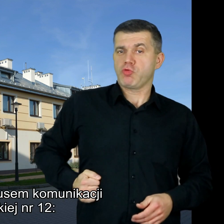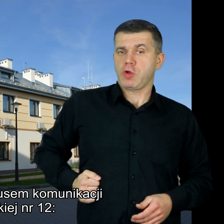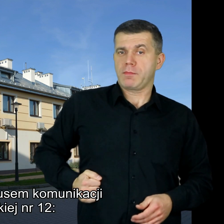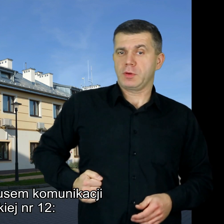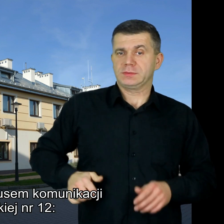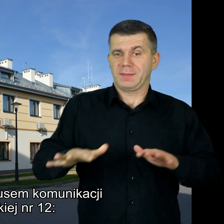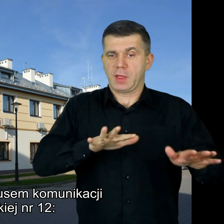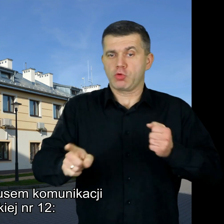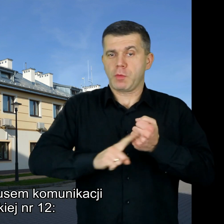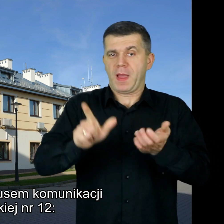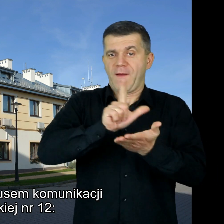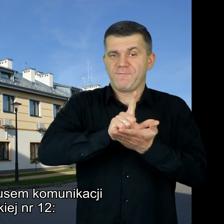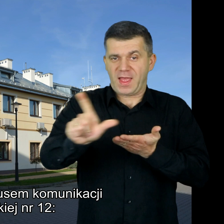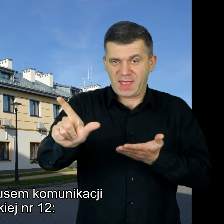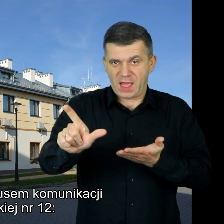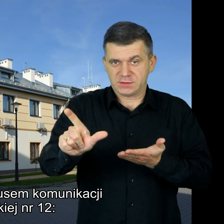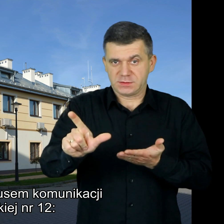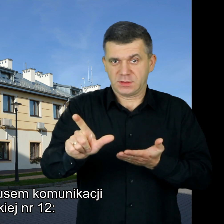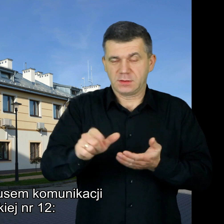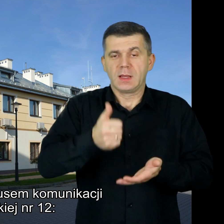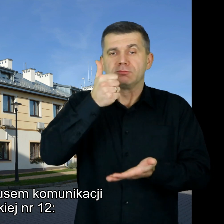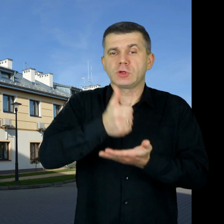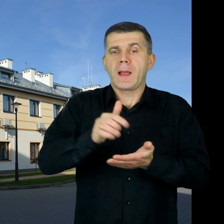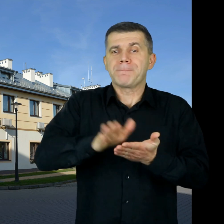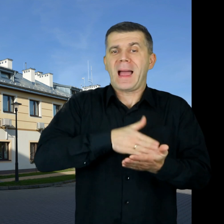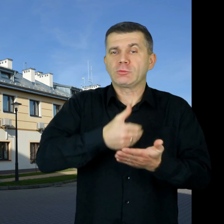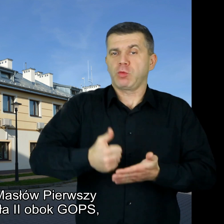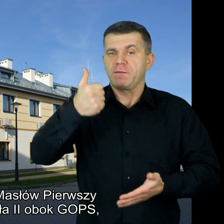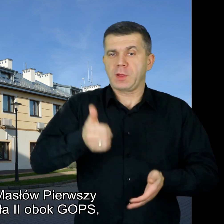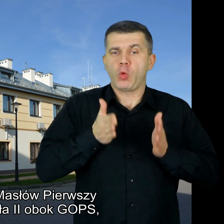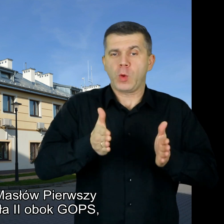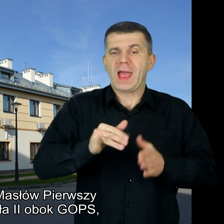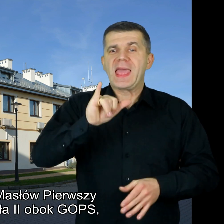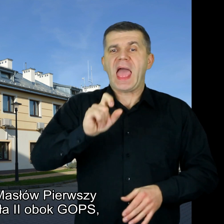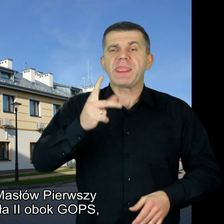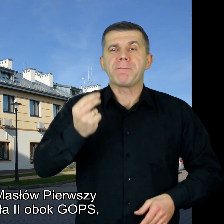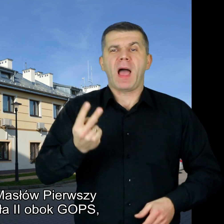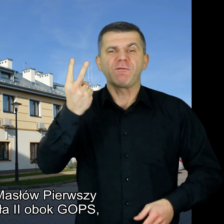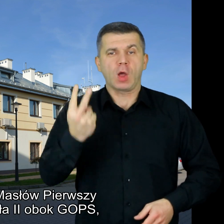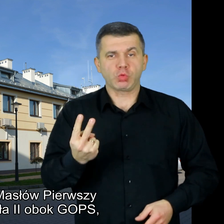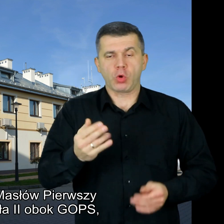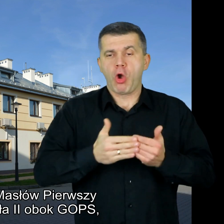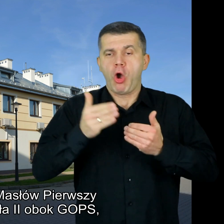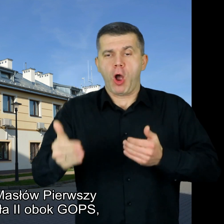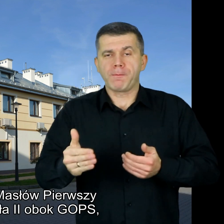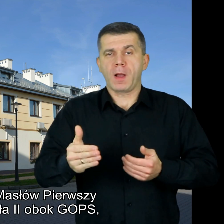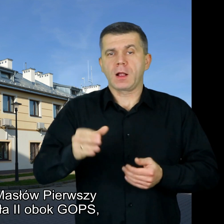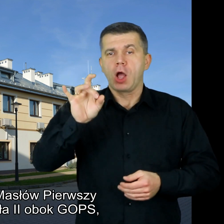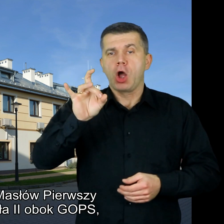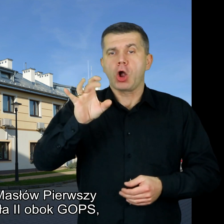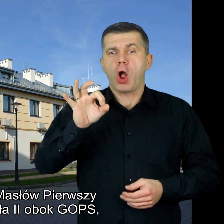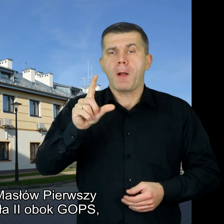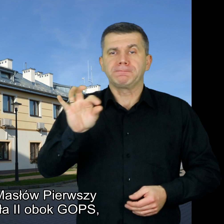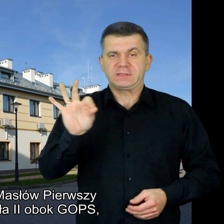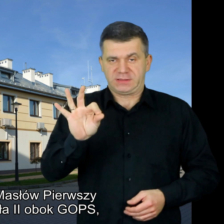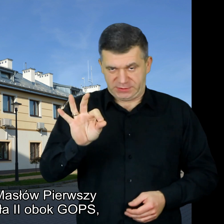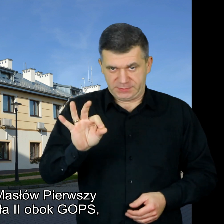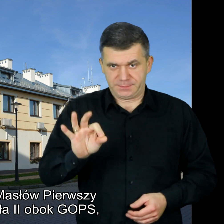autobusem komunikacji miejskiej numer 12, przystanek Masłów 1 ulica Jana Pawła II obok Gminnego Ośrodka